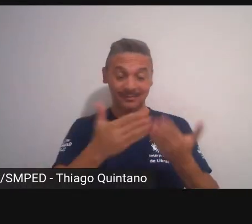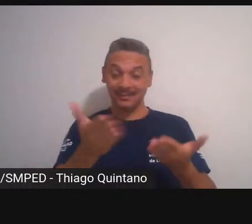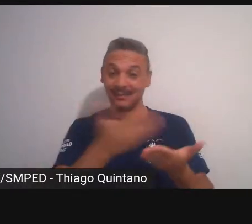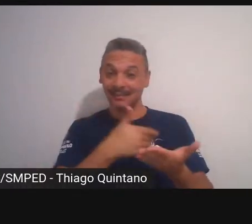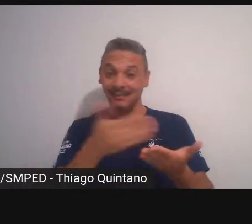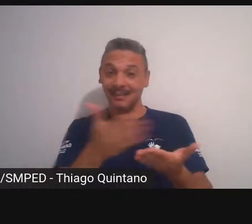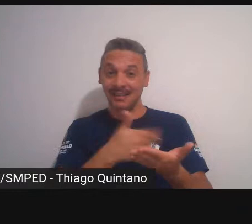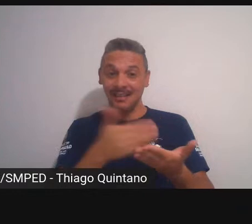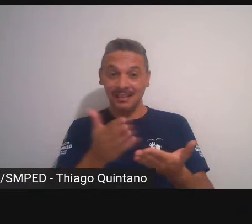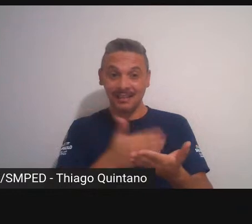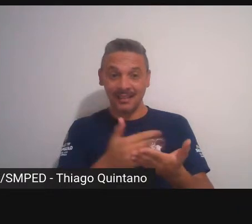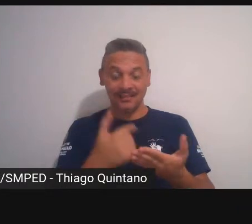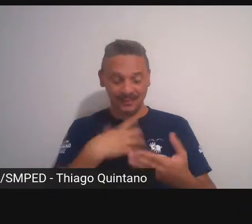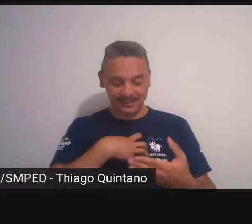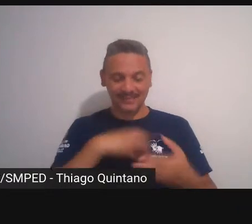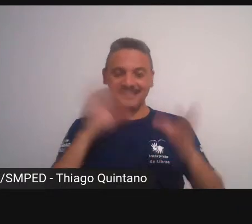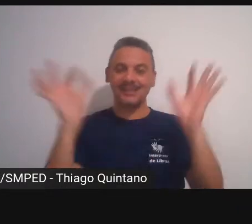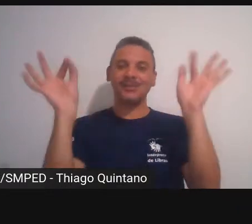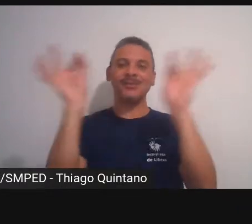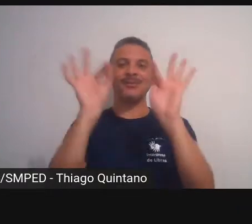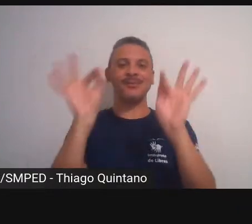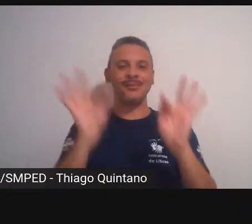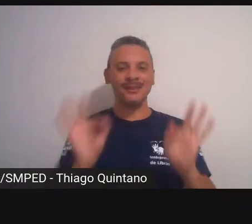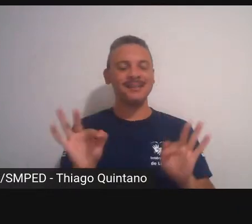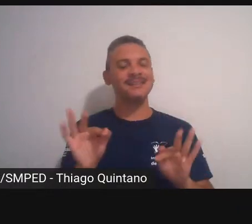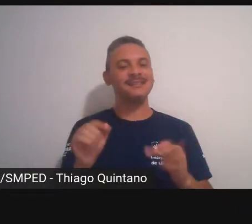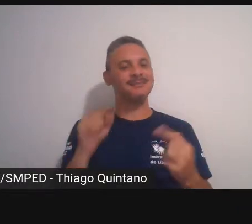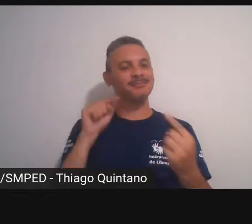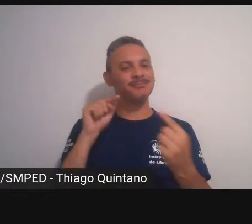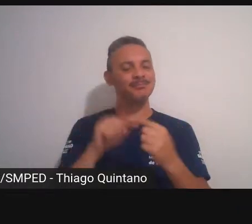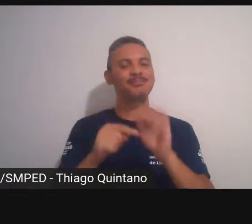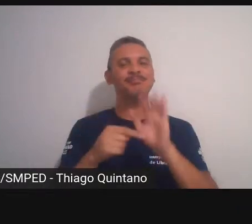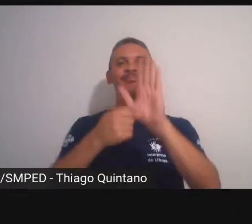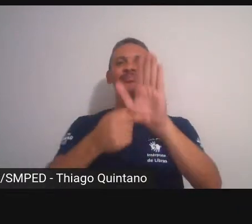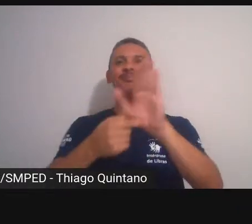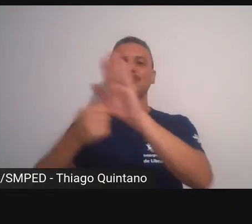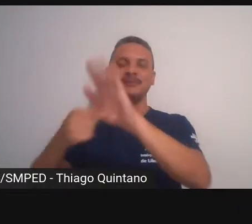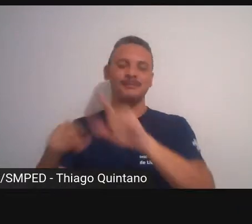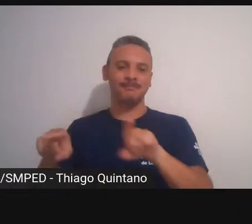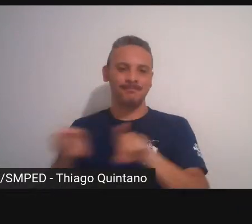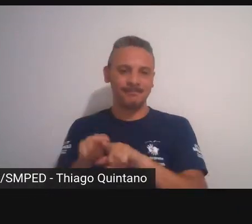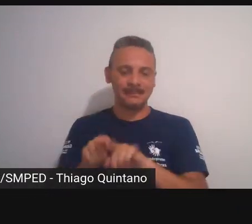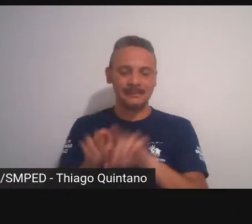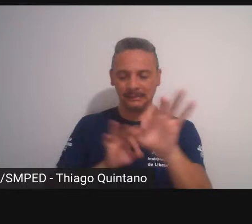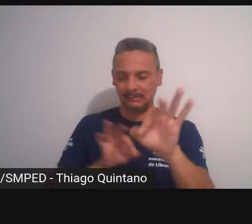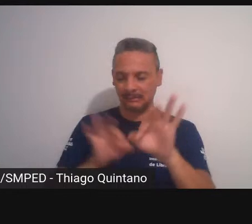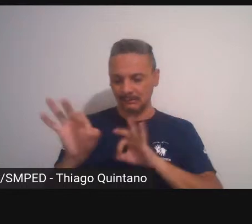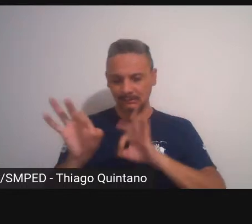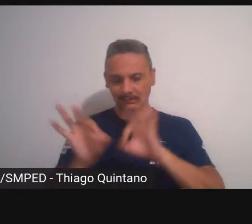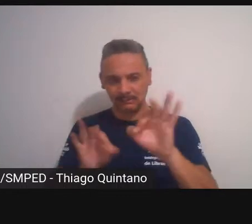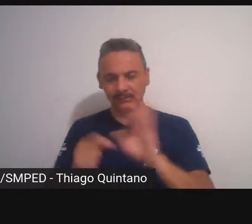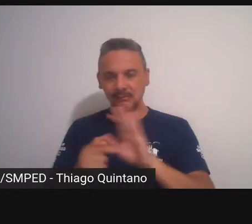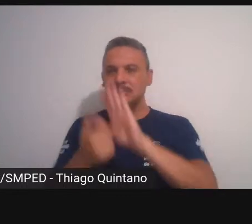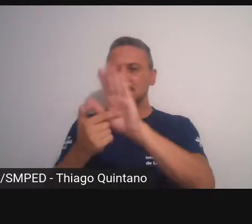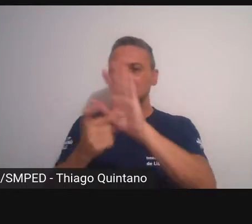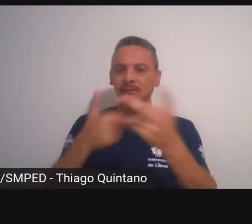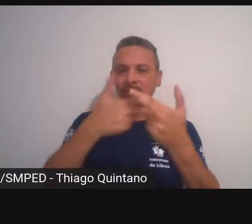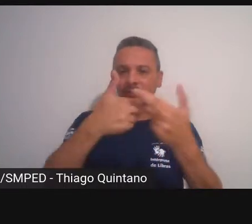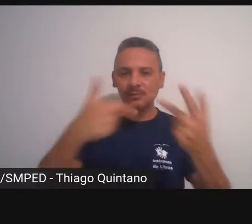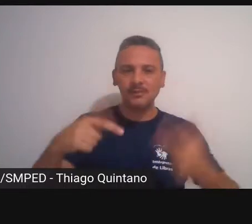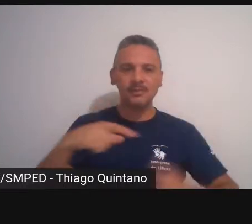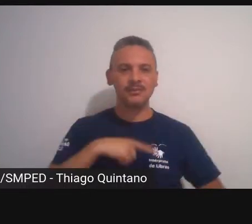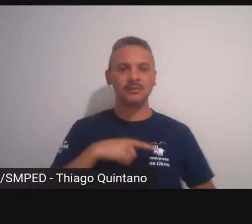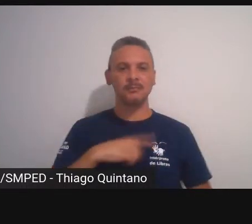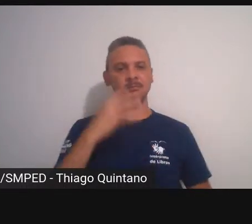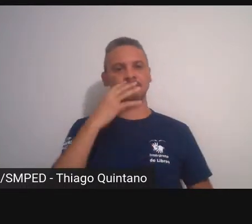fiquei muito feliz com o resultado da exposição acho que a montagem e a apresentação foram